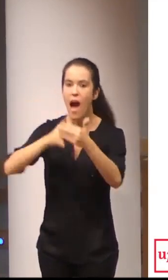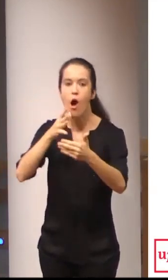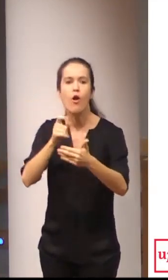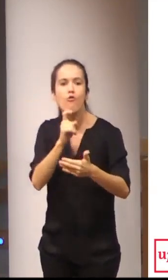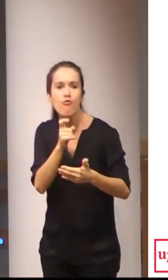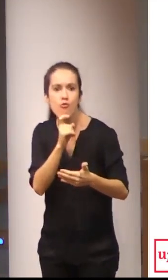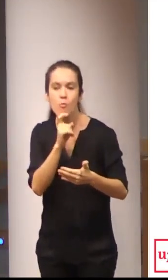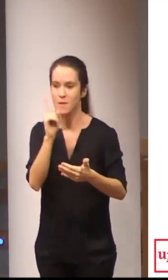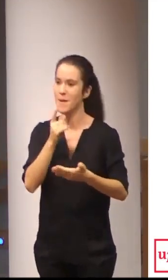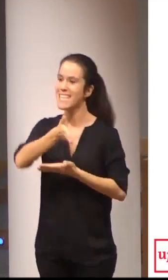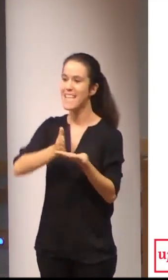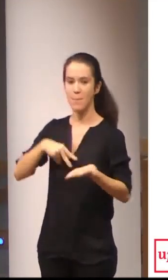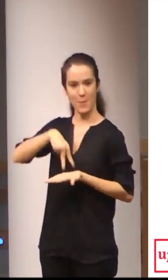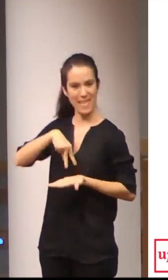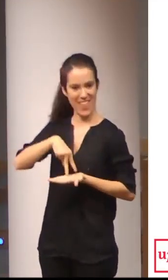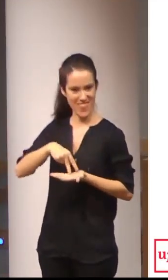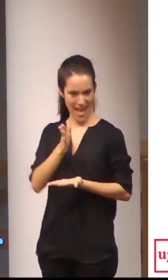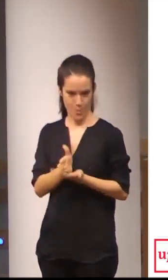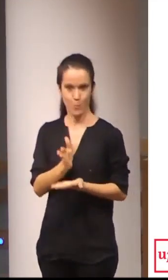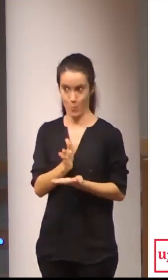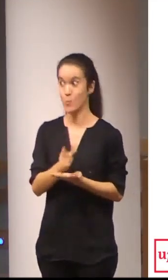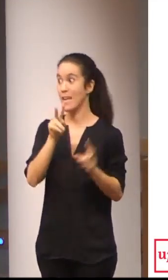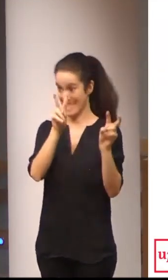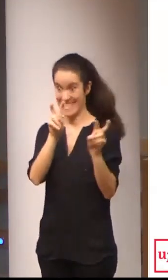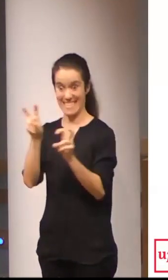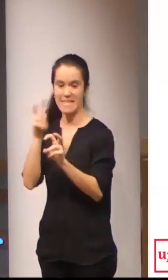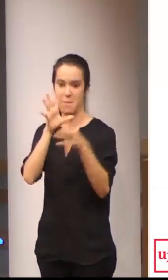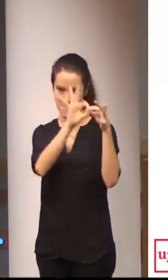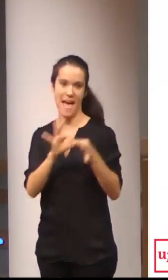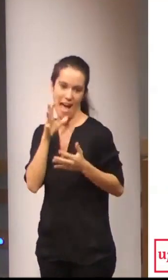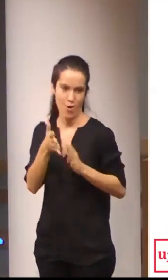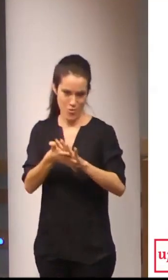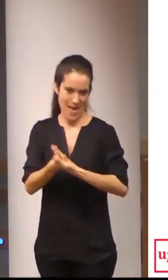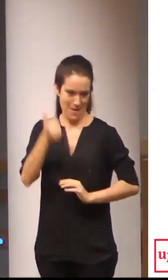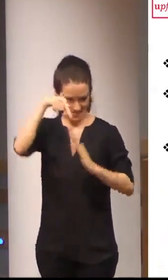semipresencialidade nos cursos, que serán temas que vamos a tratar.